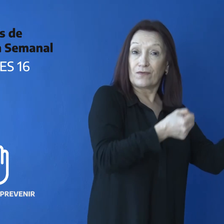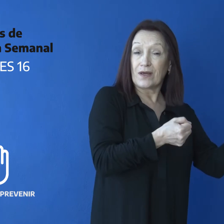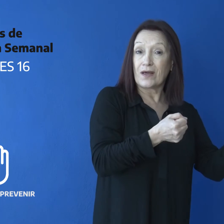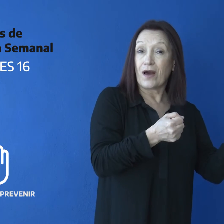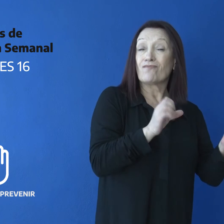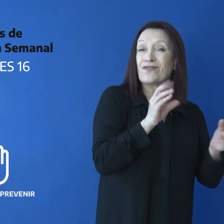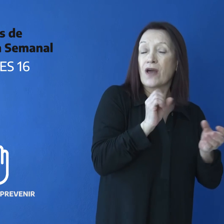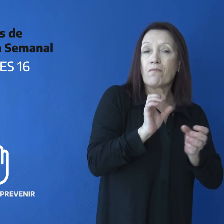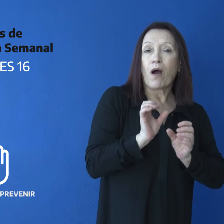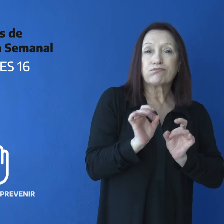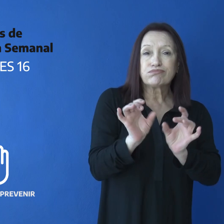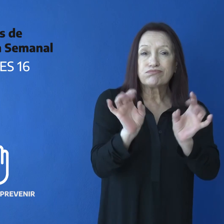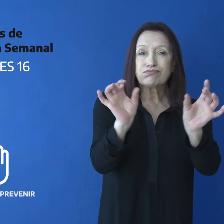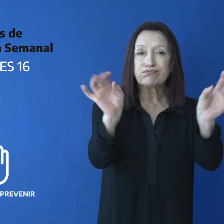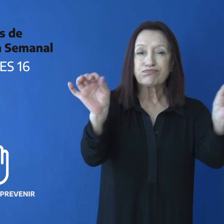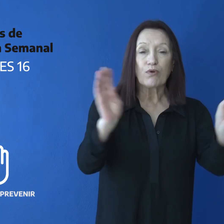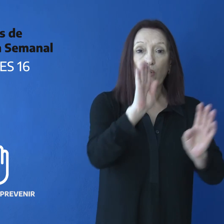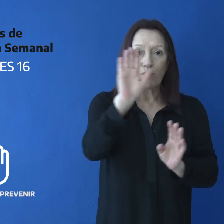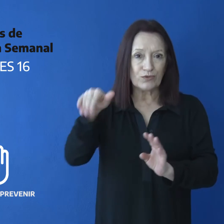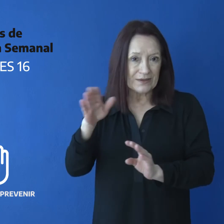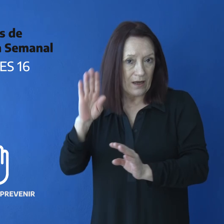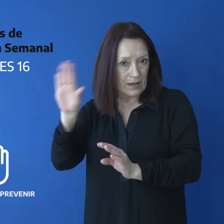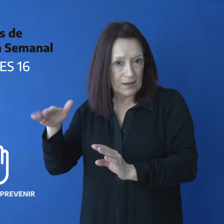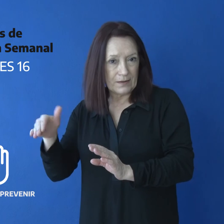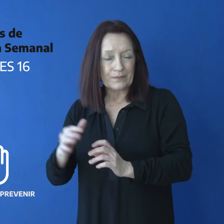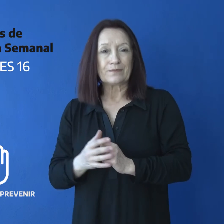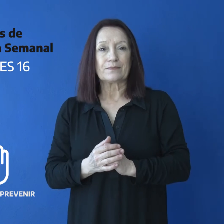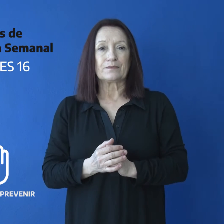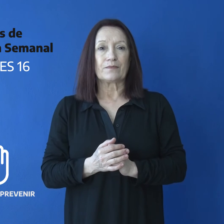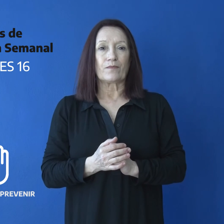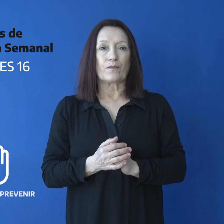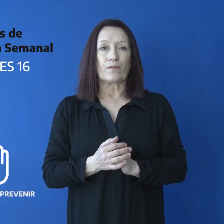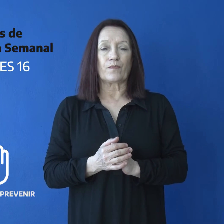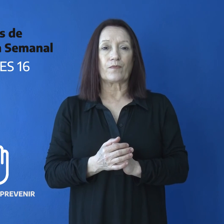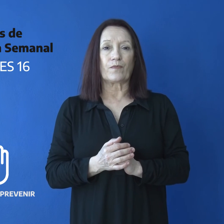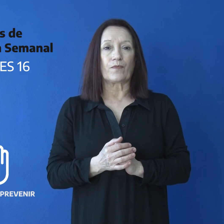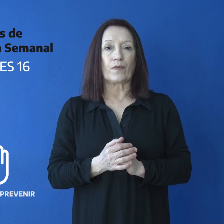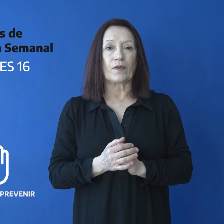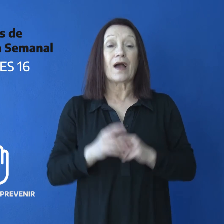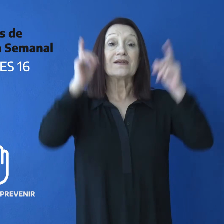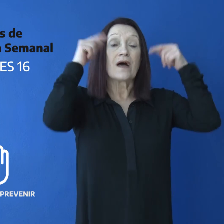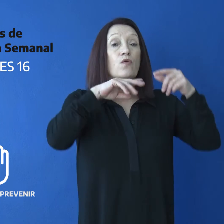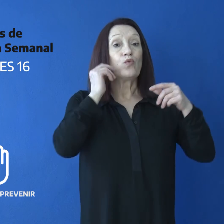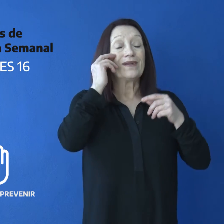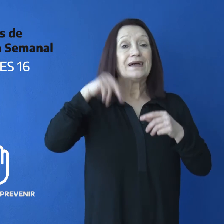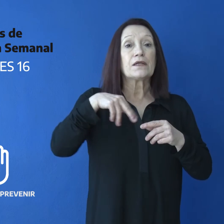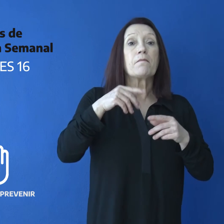está definida como zona de transmisión comunitaria. San Julián, Pico Truncado,